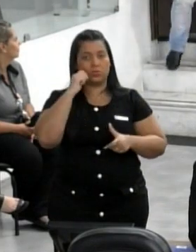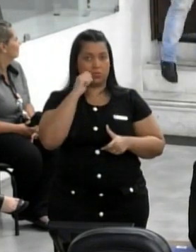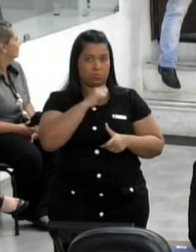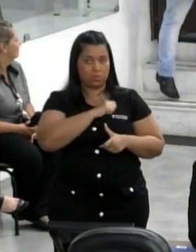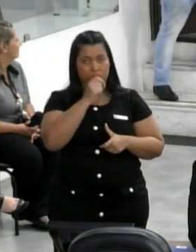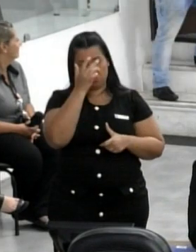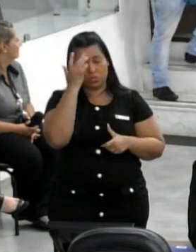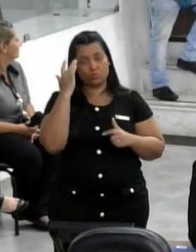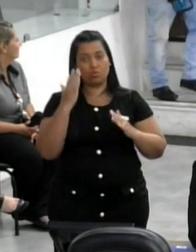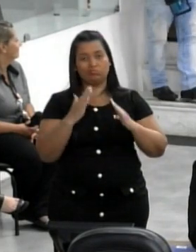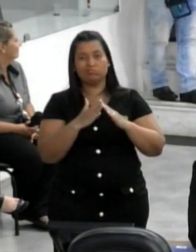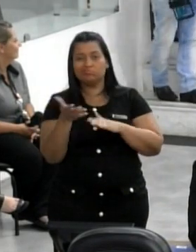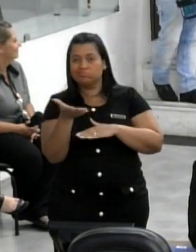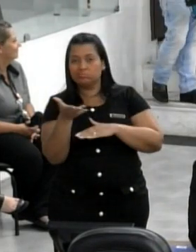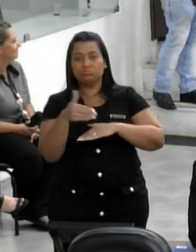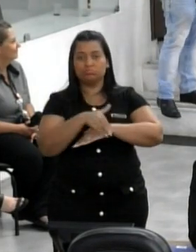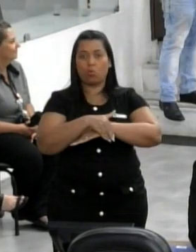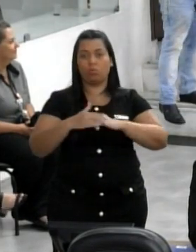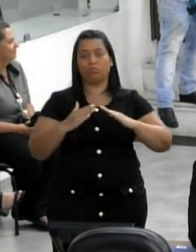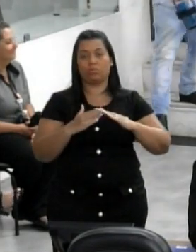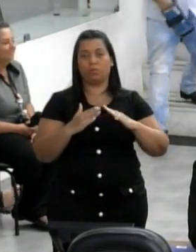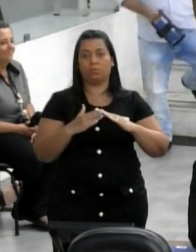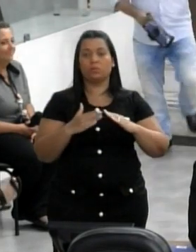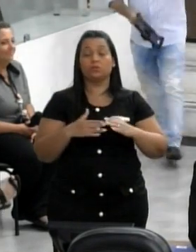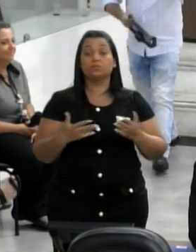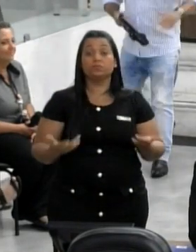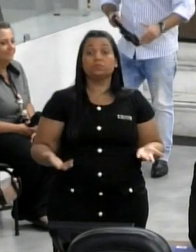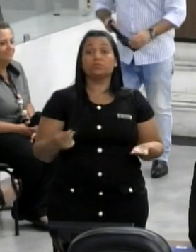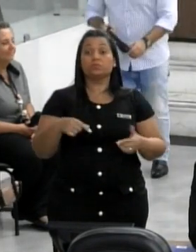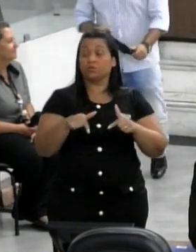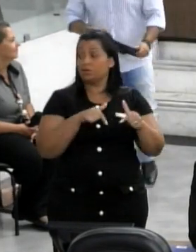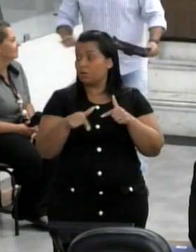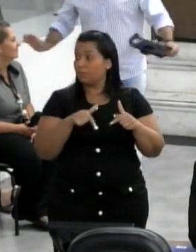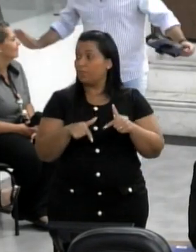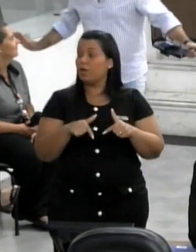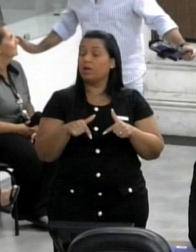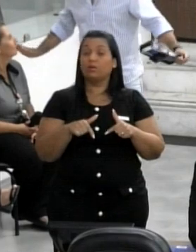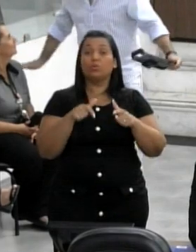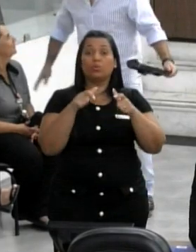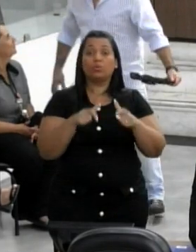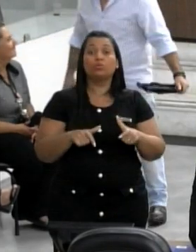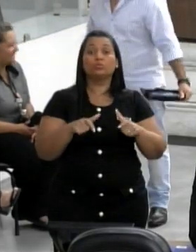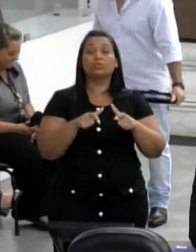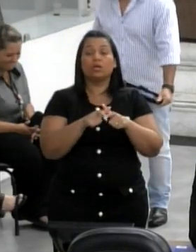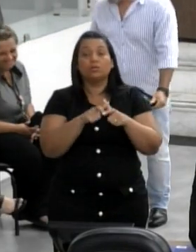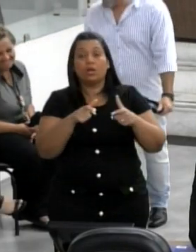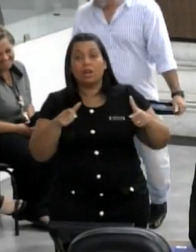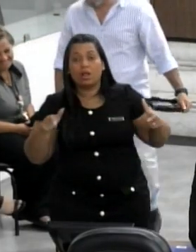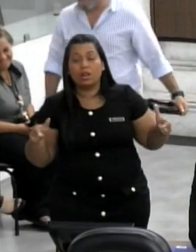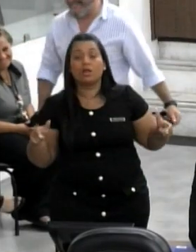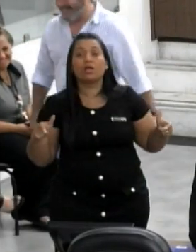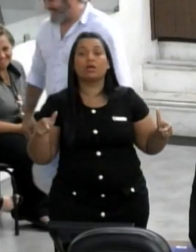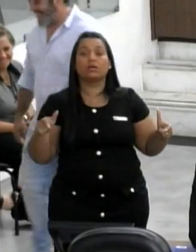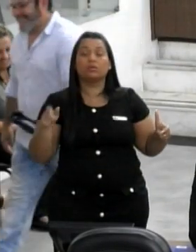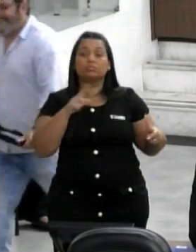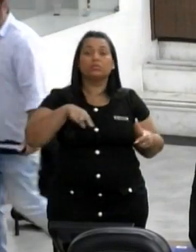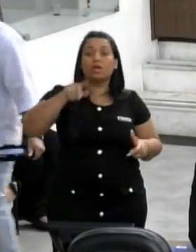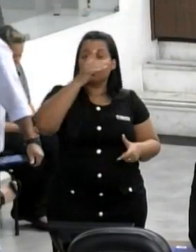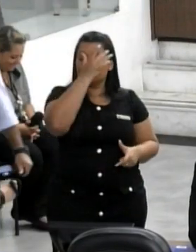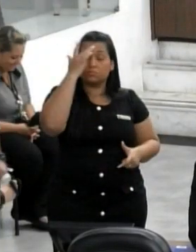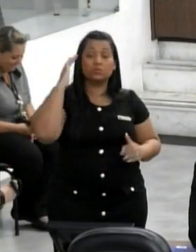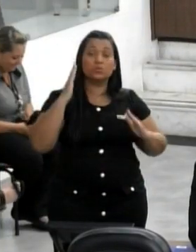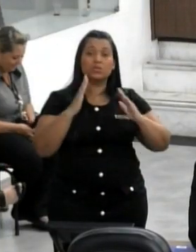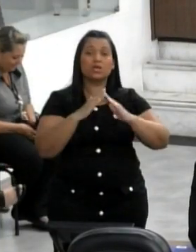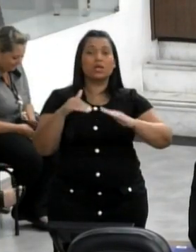constantemente. Então tem sido feito um trabalho, onde as casas estão sendo ampliadas o número de vagas, para que essas pessoas em